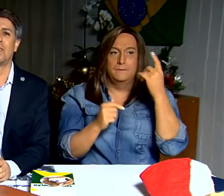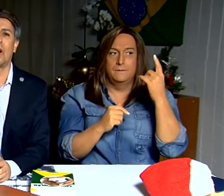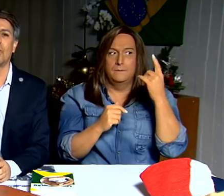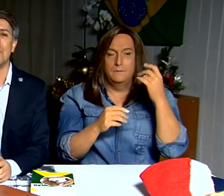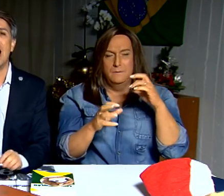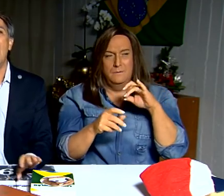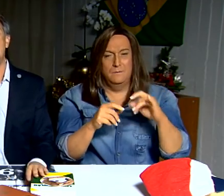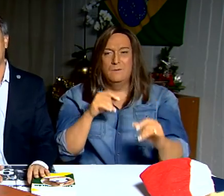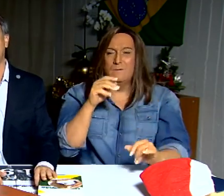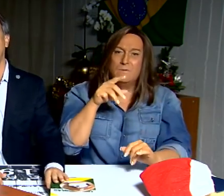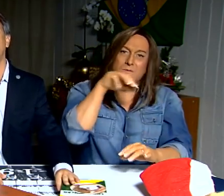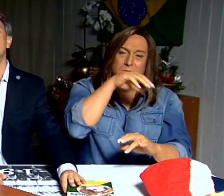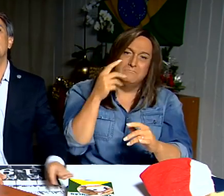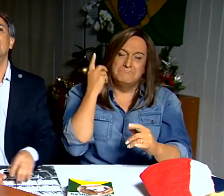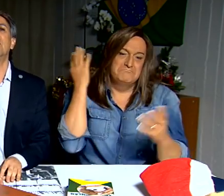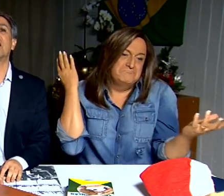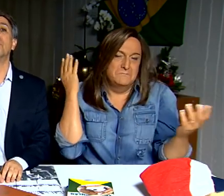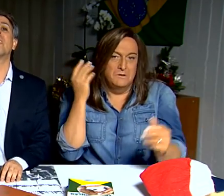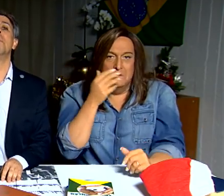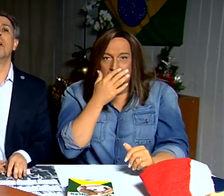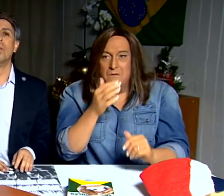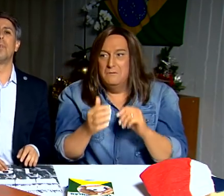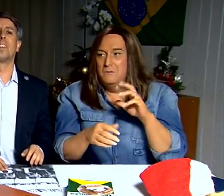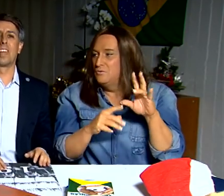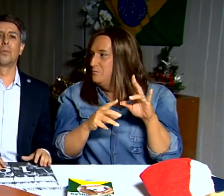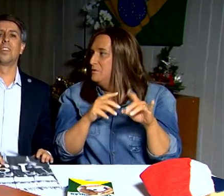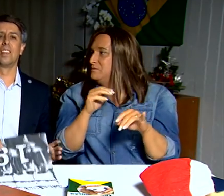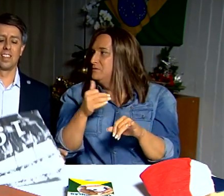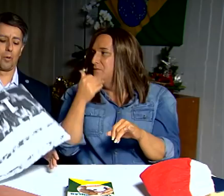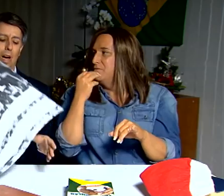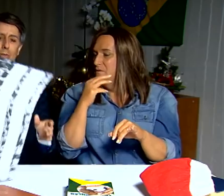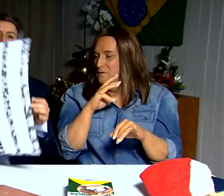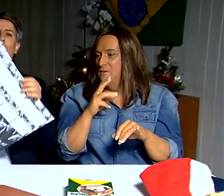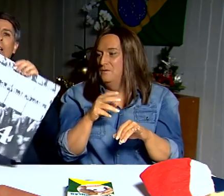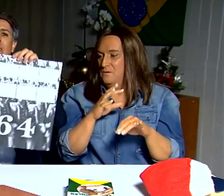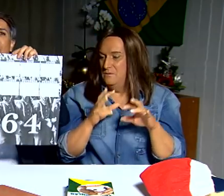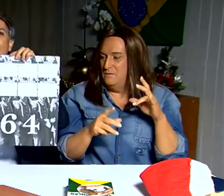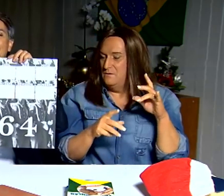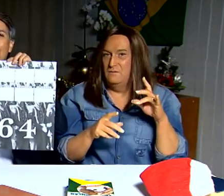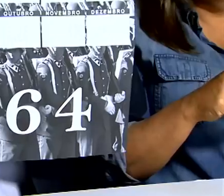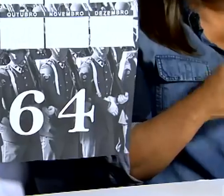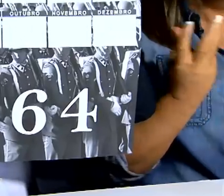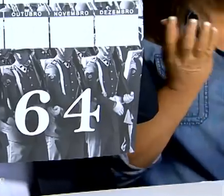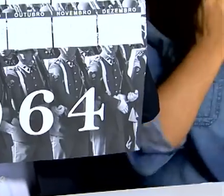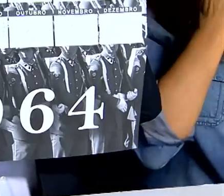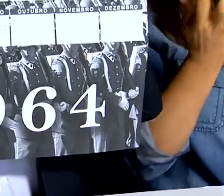2018. A partir de hoje, estamos em 1964. Olha só,